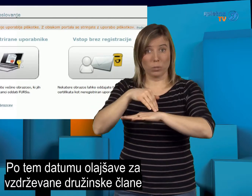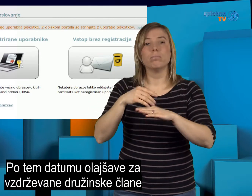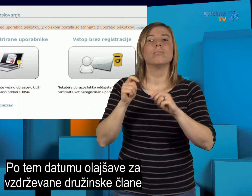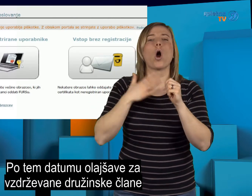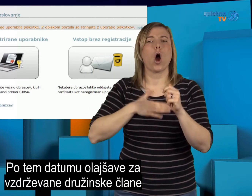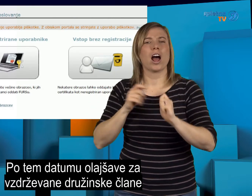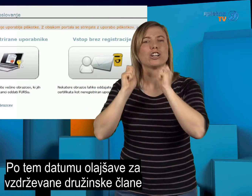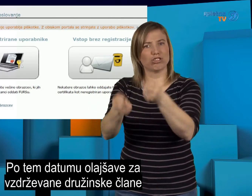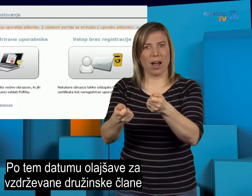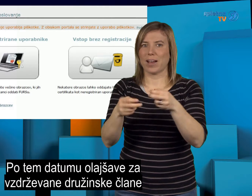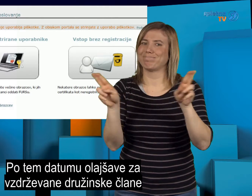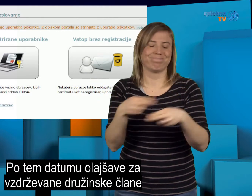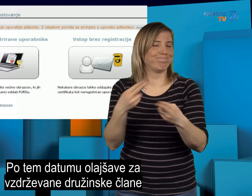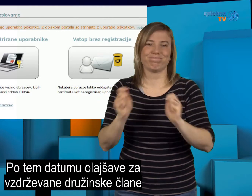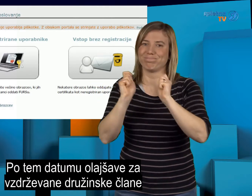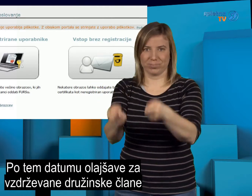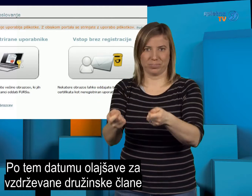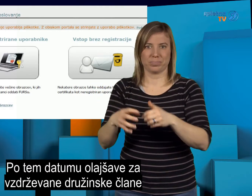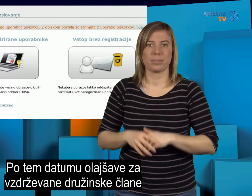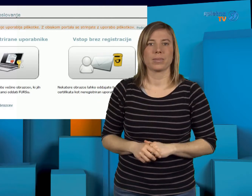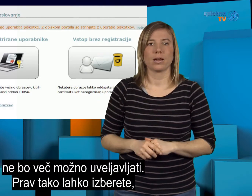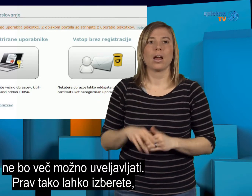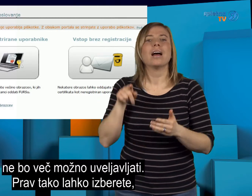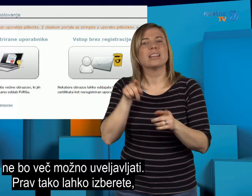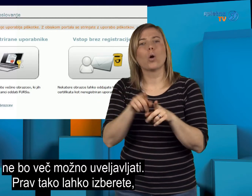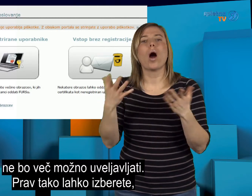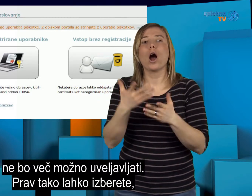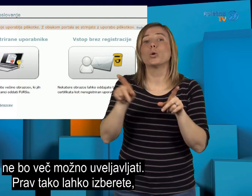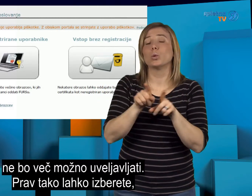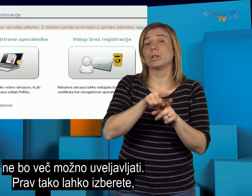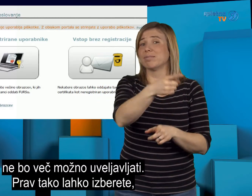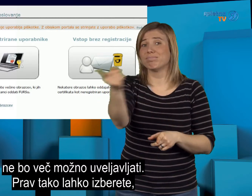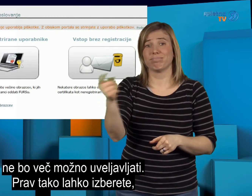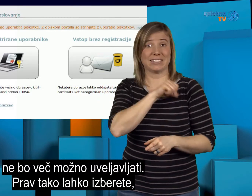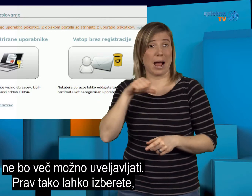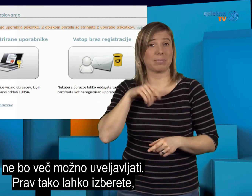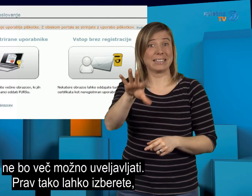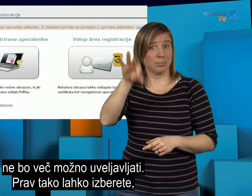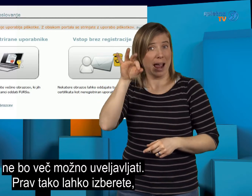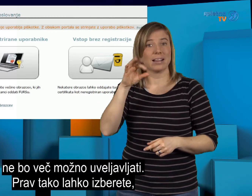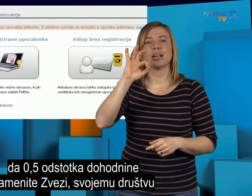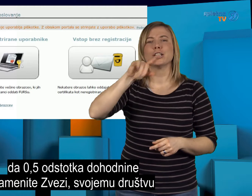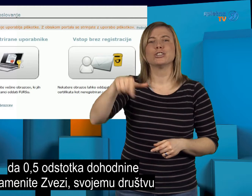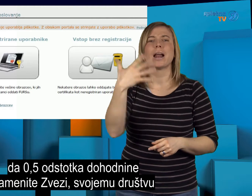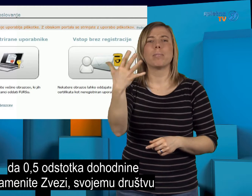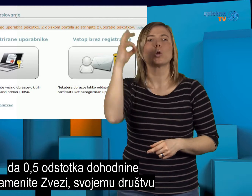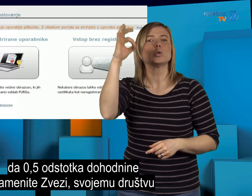olejšave za vzdrževane družinske člane ne bo več možno uveljavljati. Prav tako lahko izberete, da nič celih pet od stotka